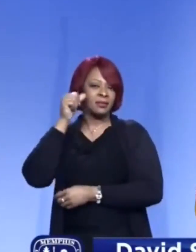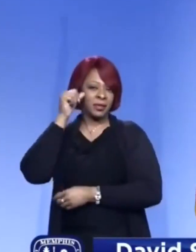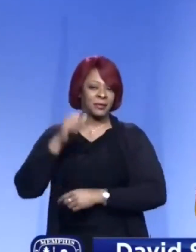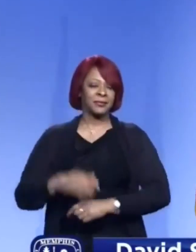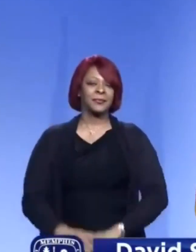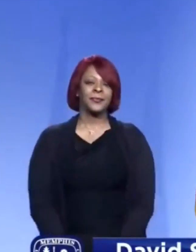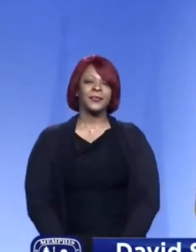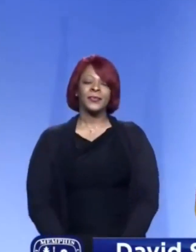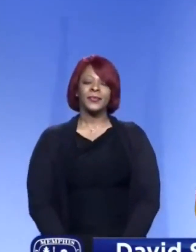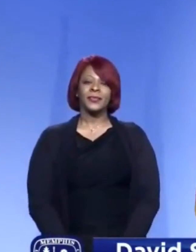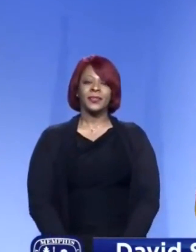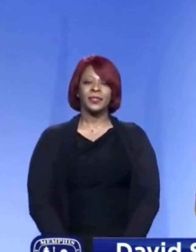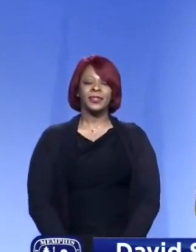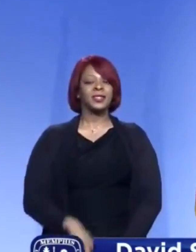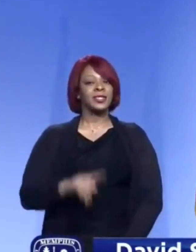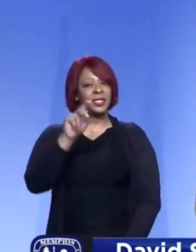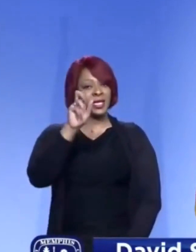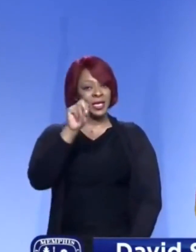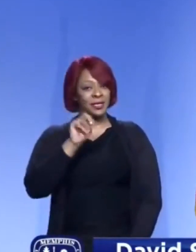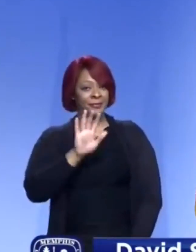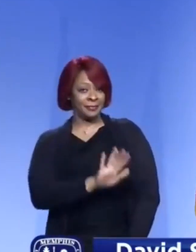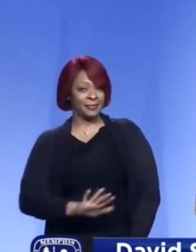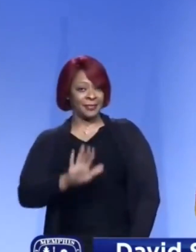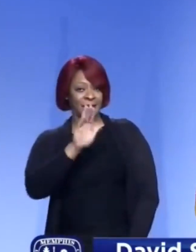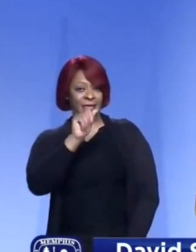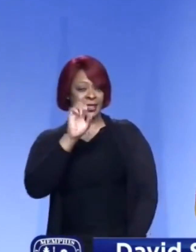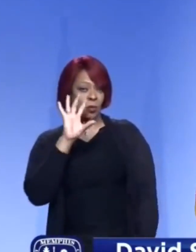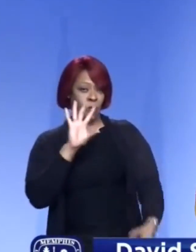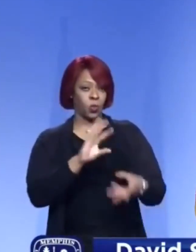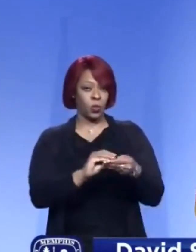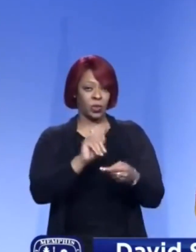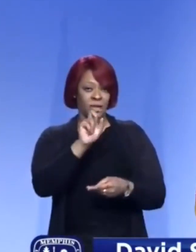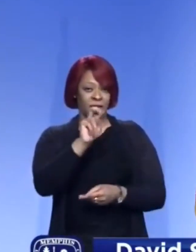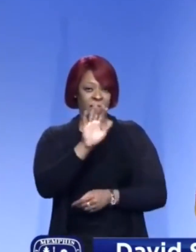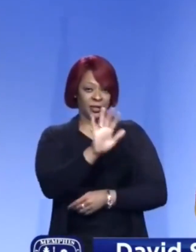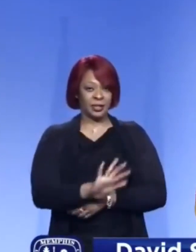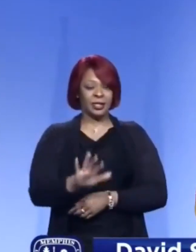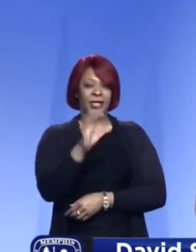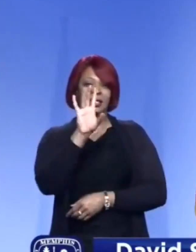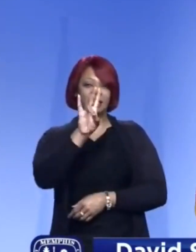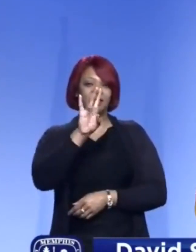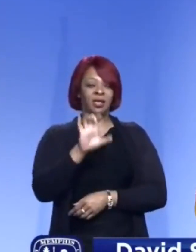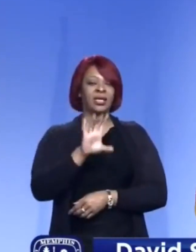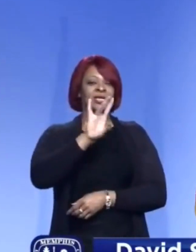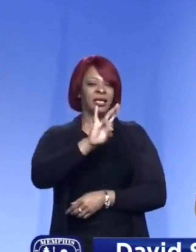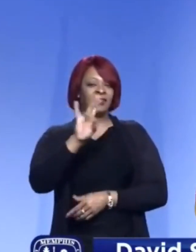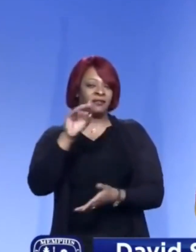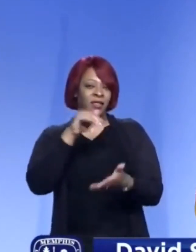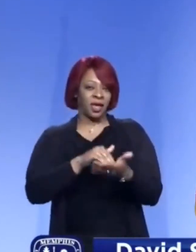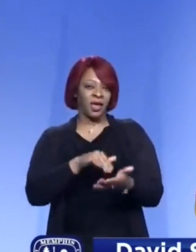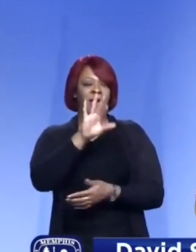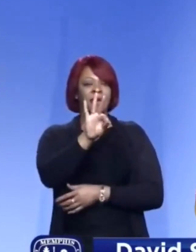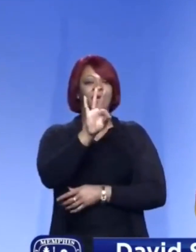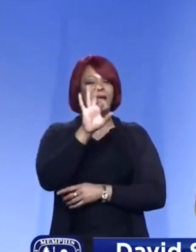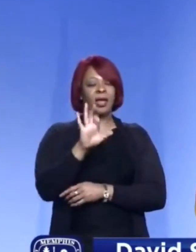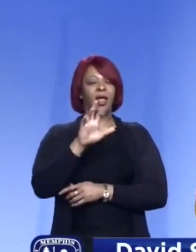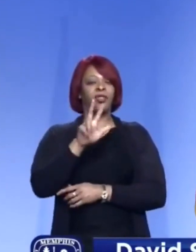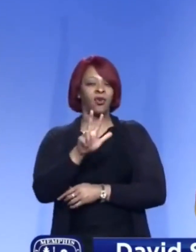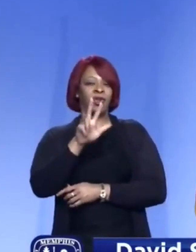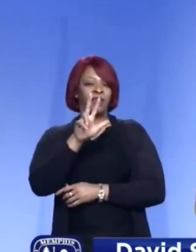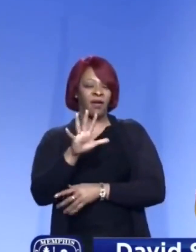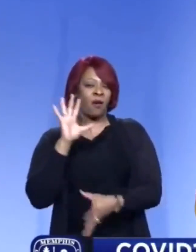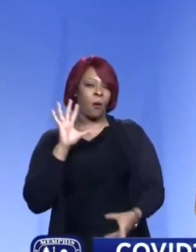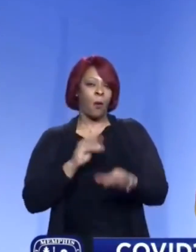reportadas ayer. El número total de casos en Tennessee era de 777,935 hasta ayer,